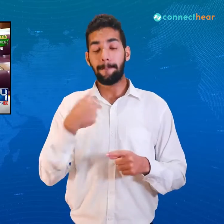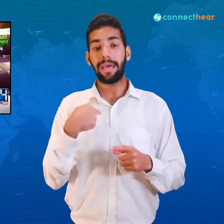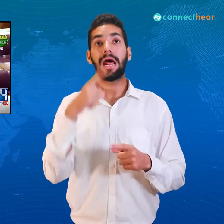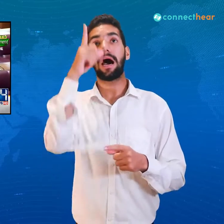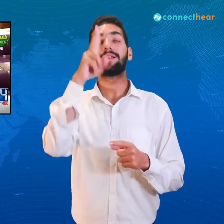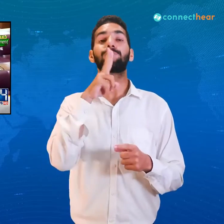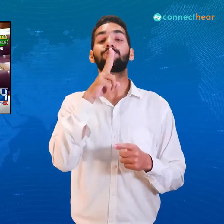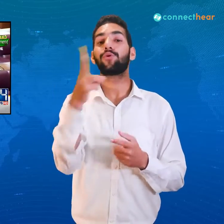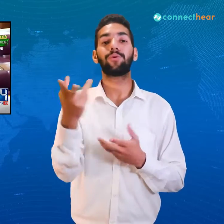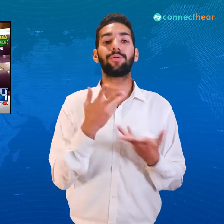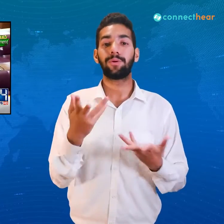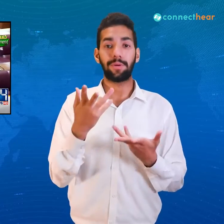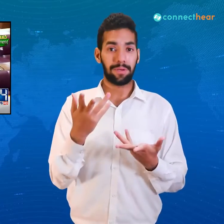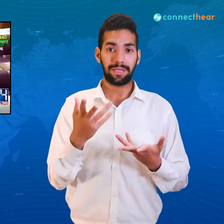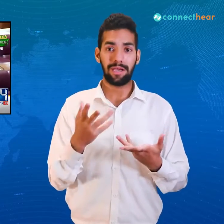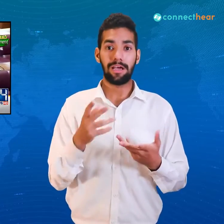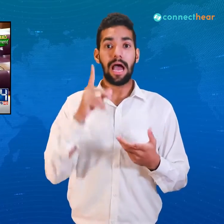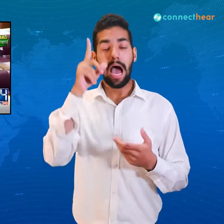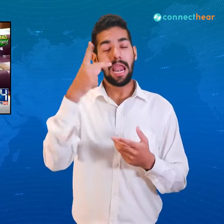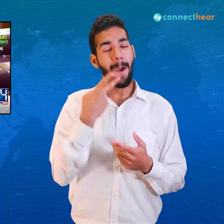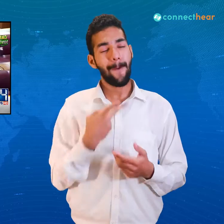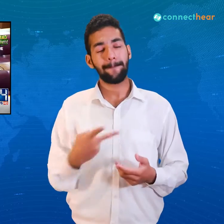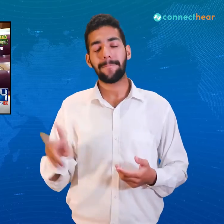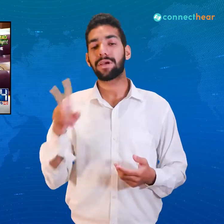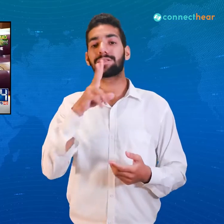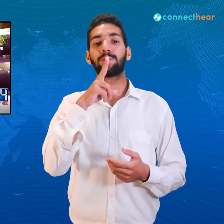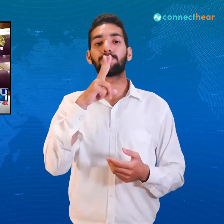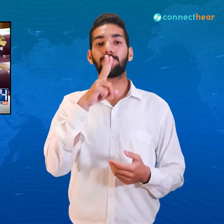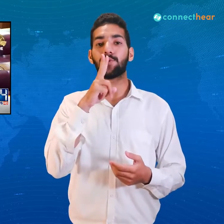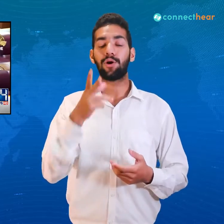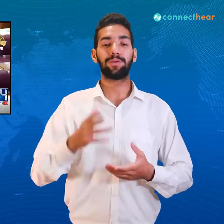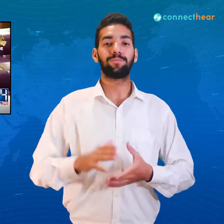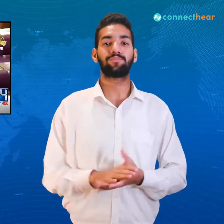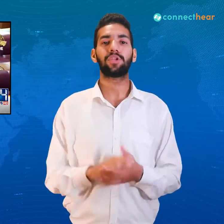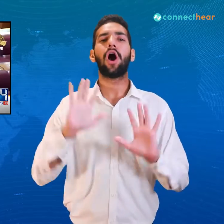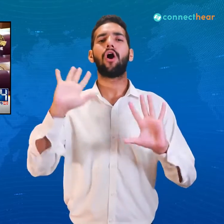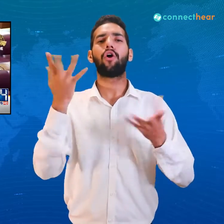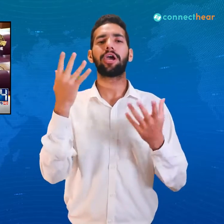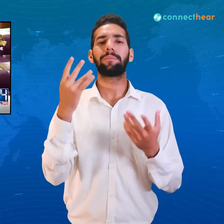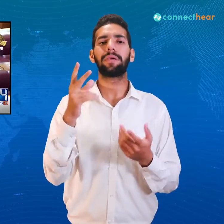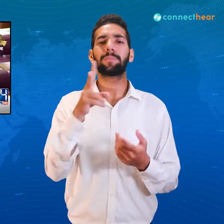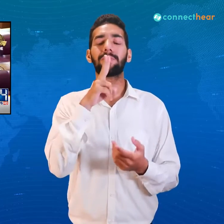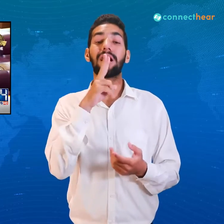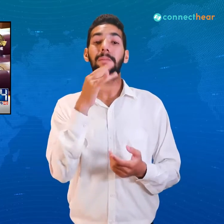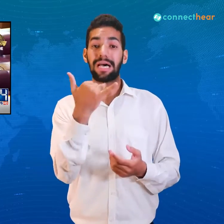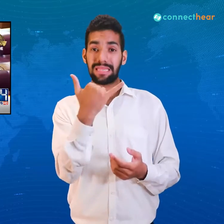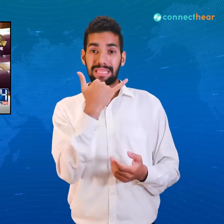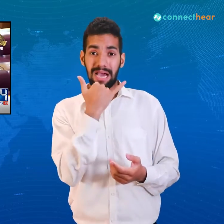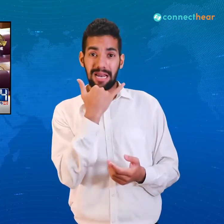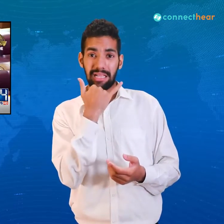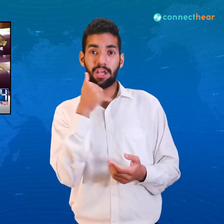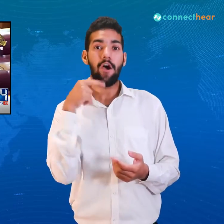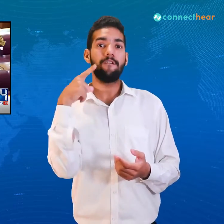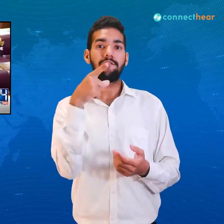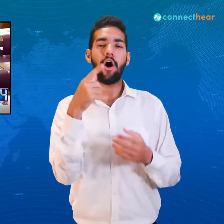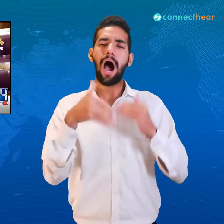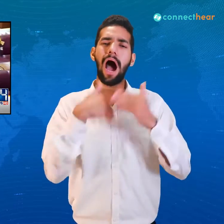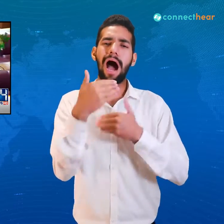انشاءاللہ میرا اللہ کہتا ہے وَقُلْ جَاءِ الْحَقْ وَزَاقِ الْبَاطِلِ اِنَّ الْبَاطِلَ كَانَ زَهُوْقَا اور کہہ دیجئے میرے